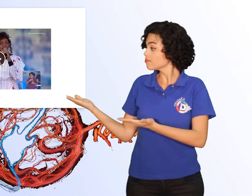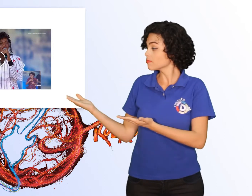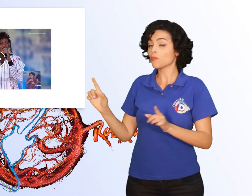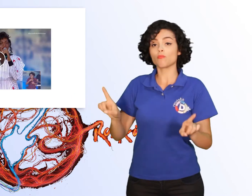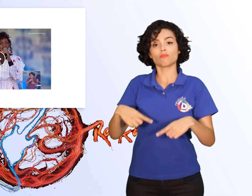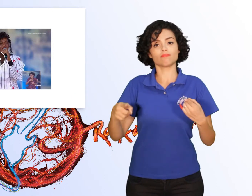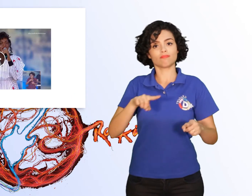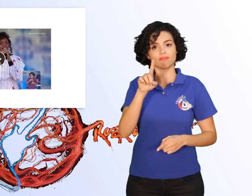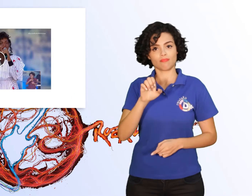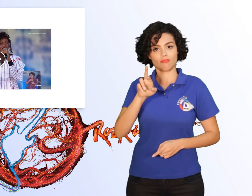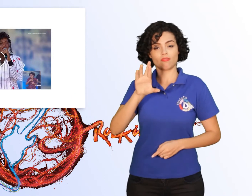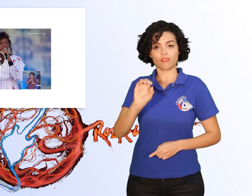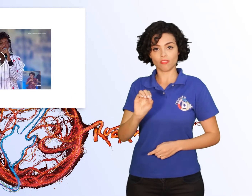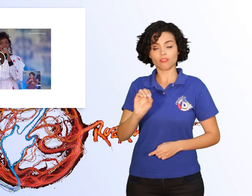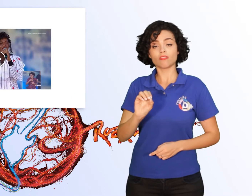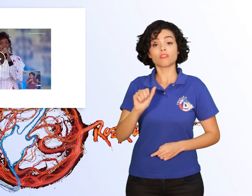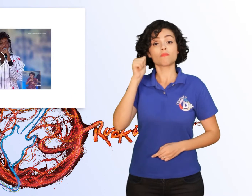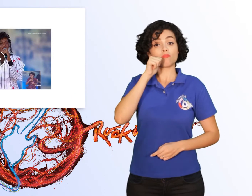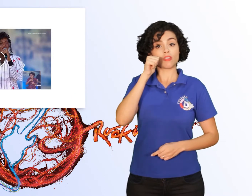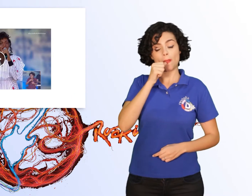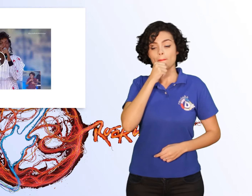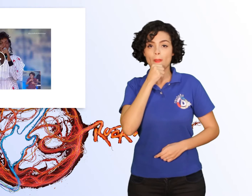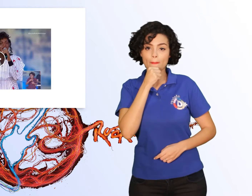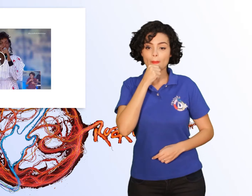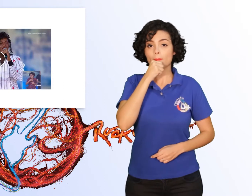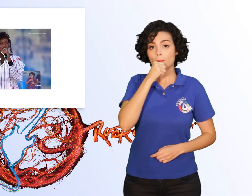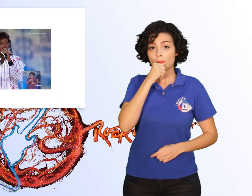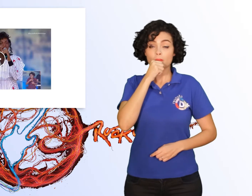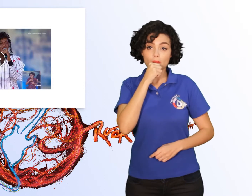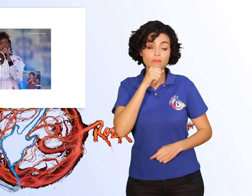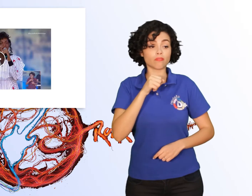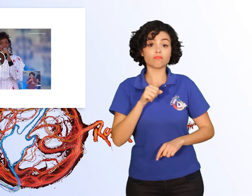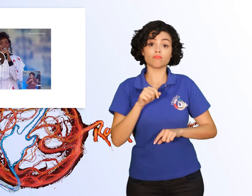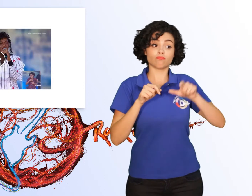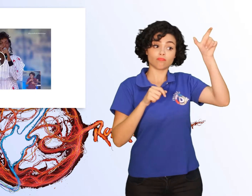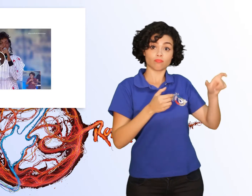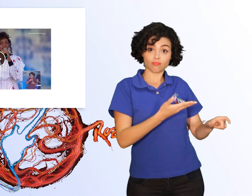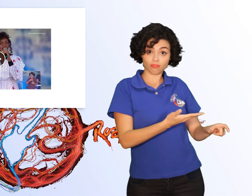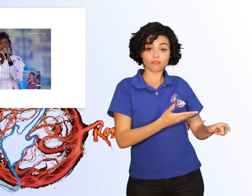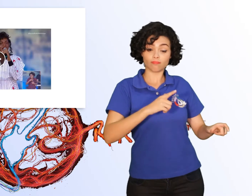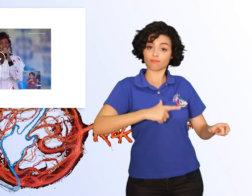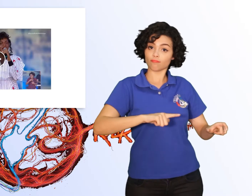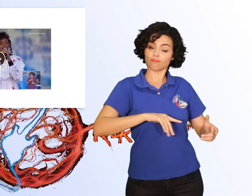Enquanto a cantora paulista cantava, ele traduzia a canção para libras.